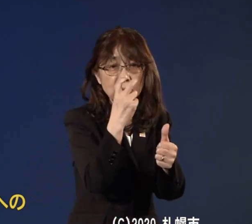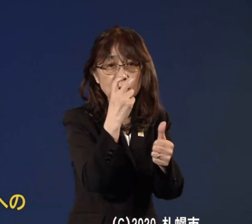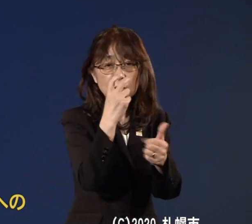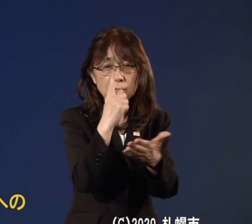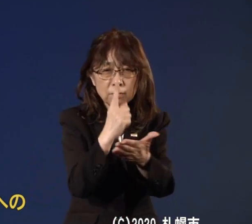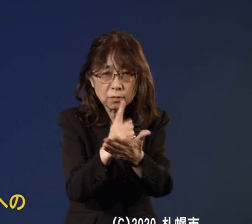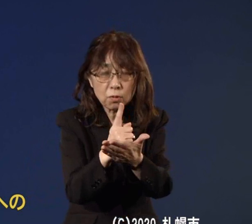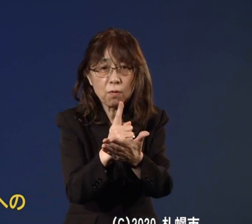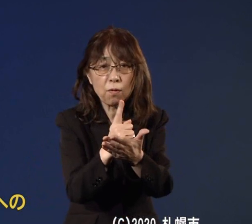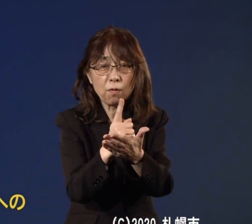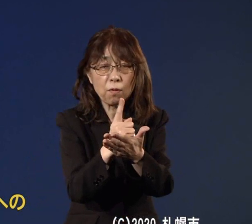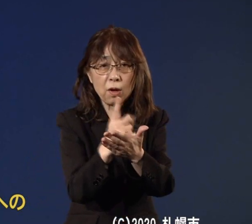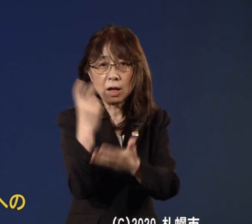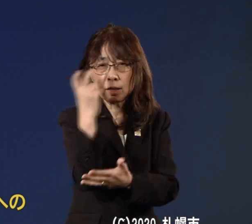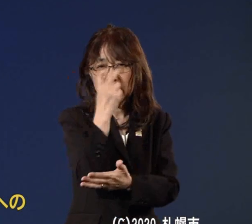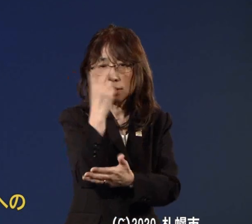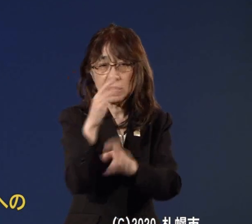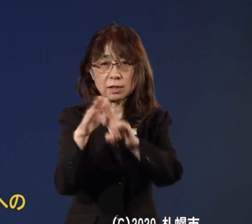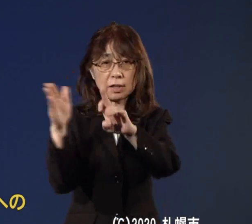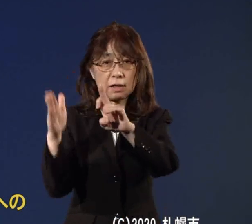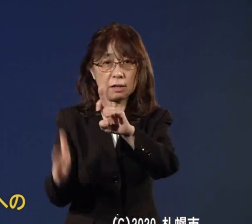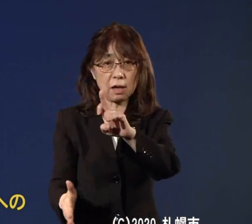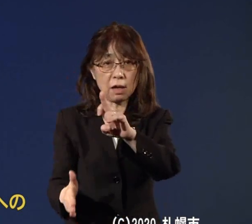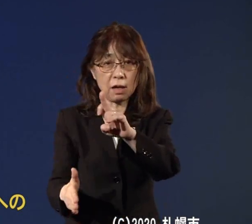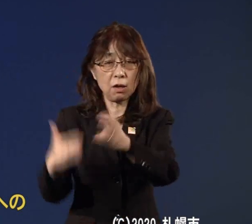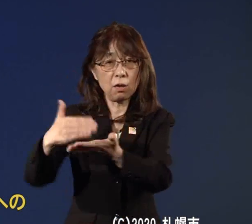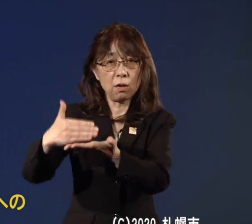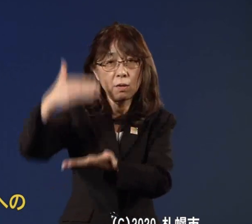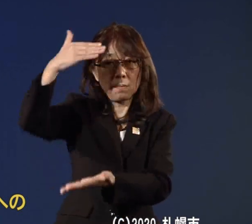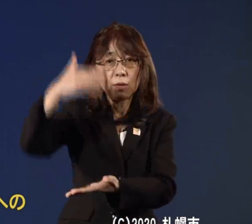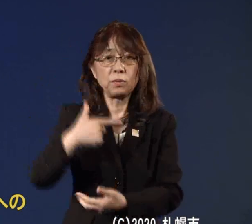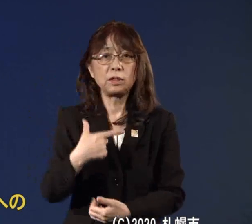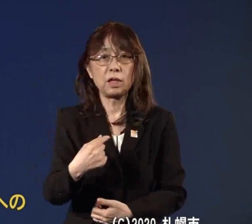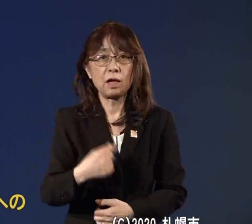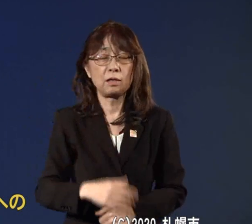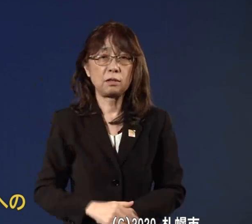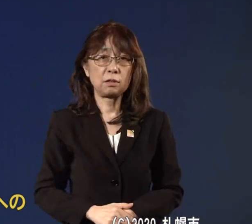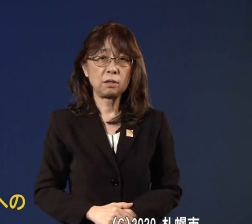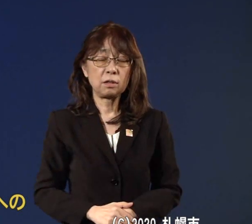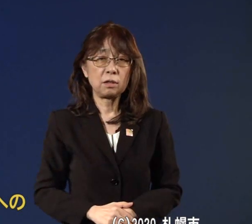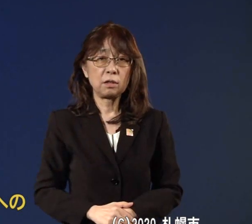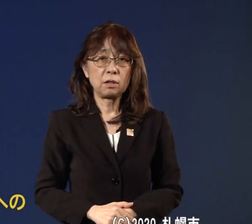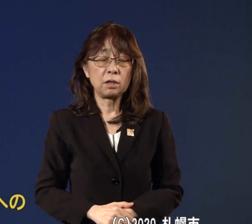センターを開設をいたしますこれまではですね